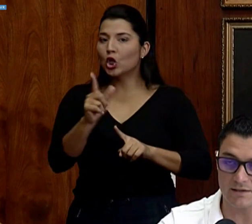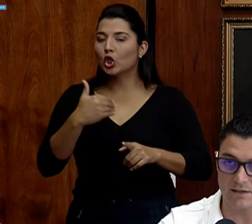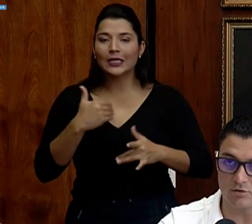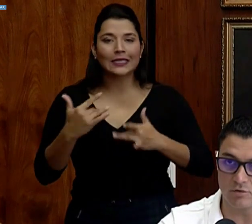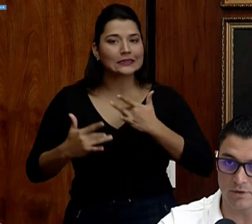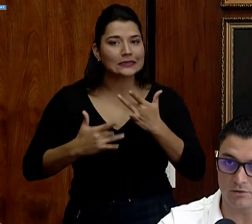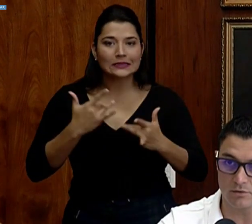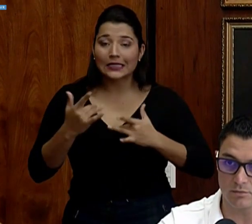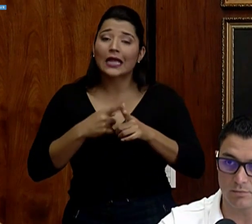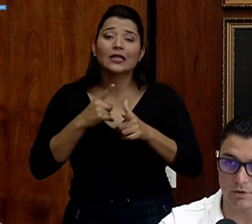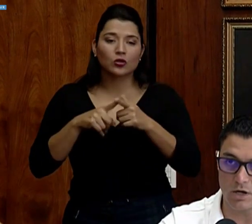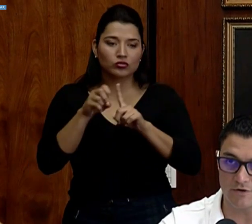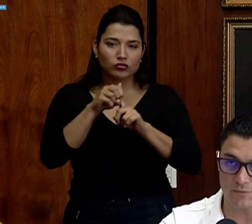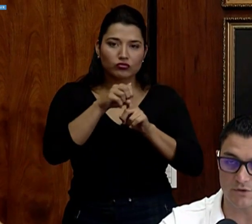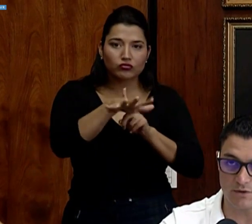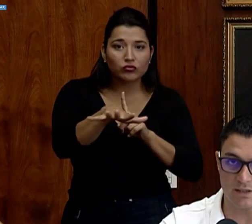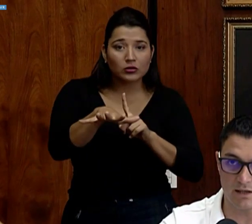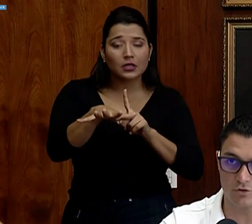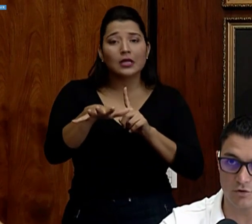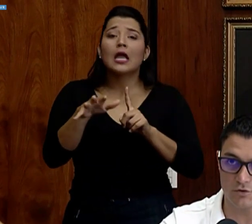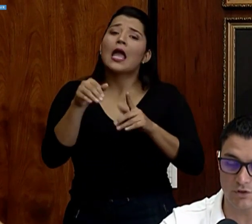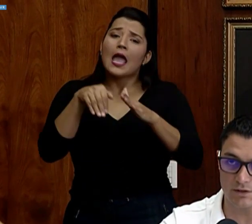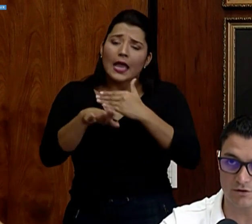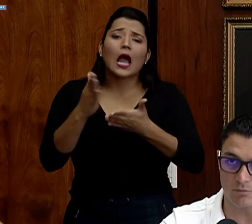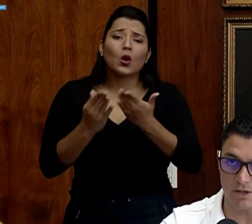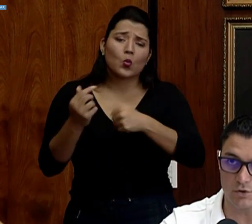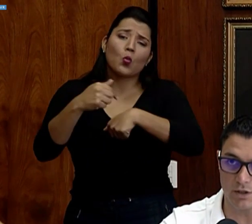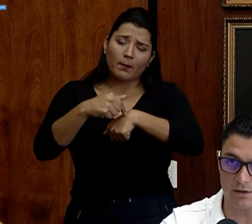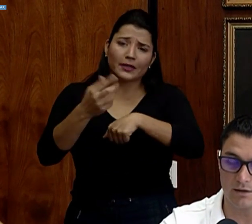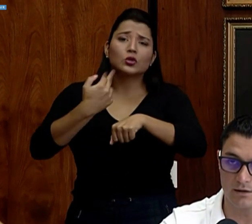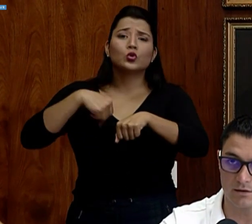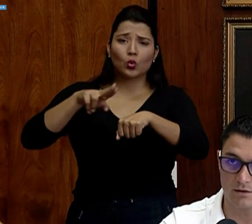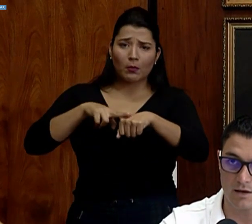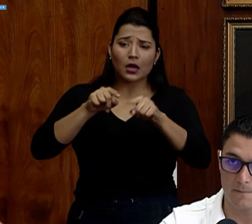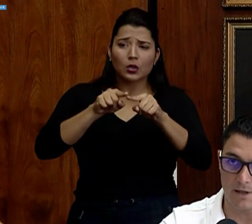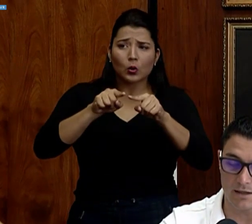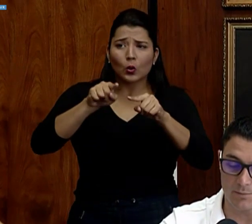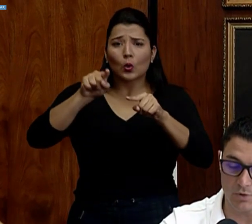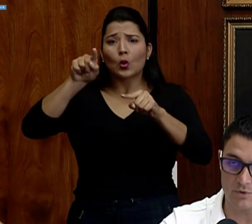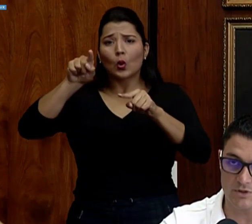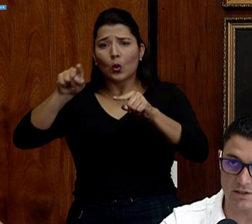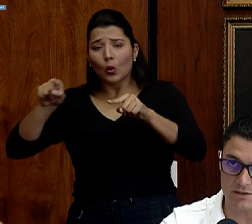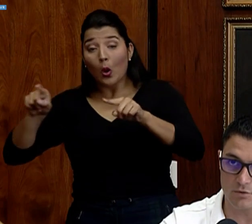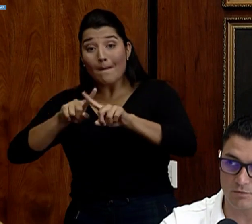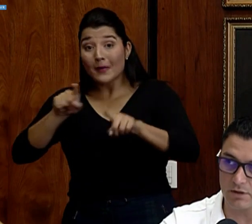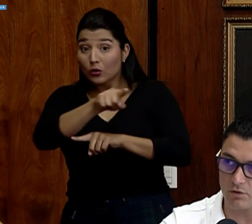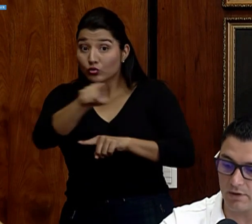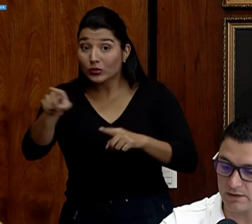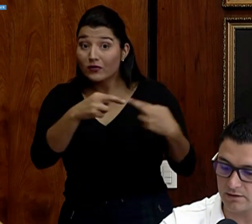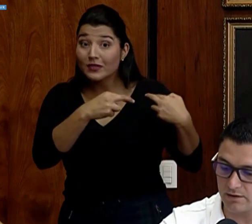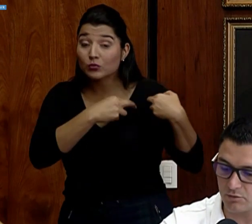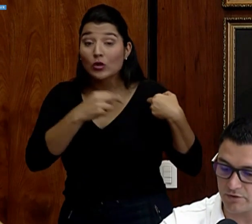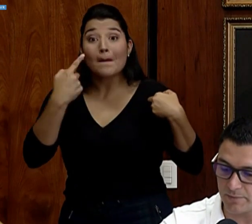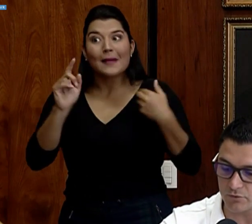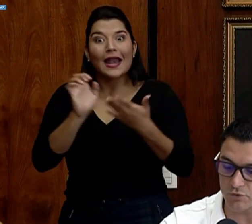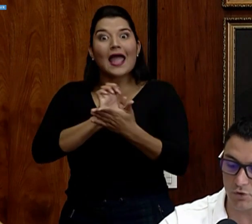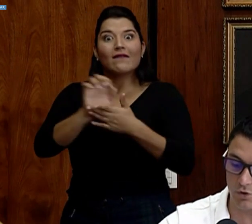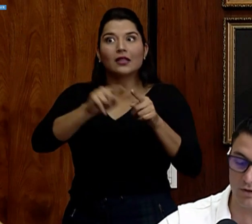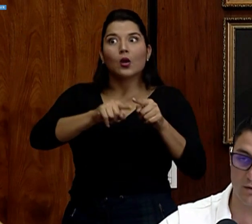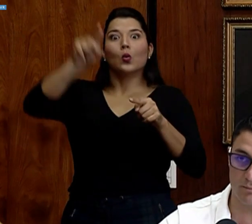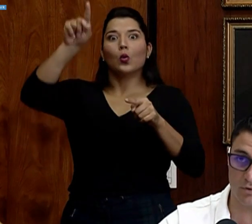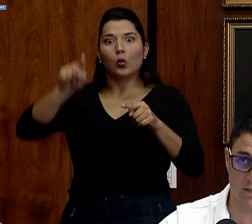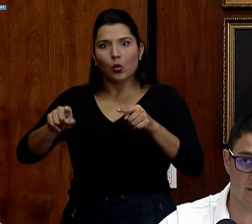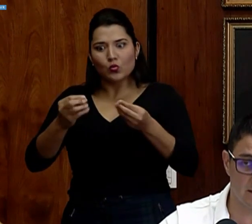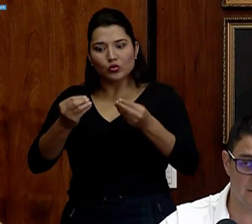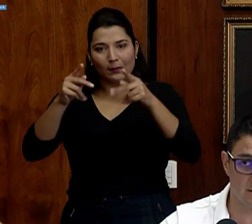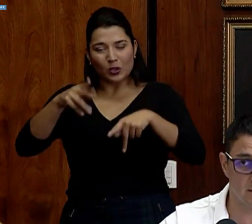tiene que darse en algún momento. Pero la responsabilidad de todos ustedes nos va a ayudar para que podamos hacer que esa curva no vaya a tener una repercusión